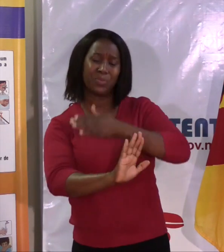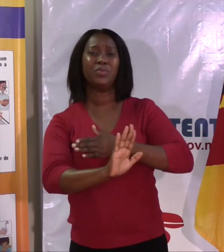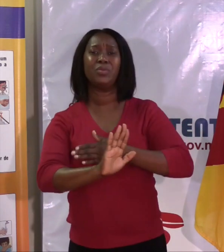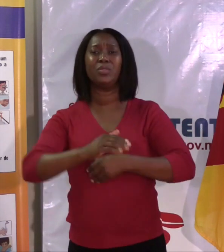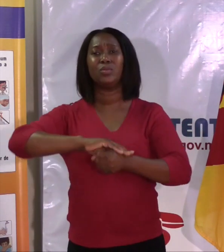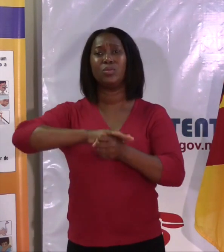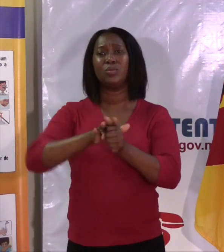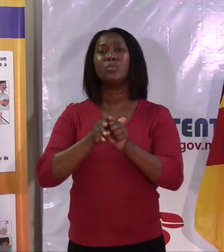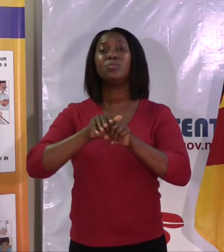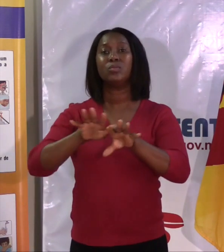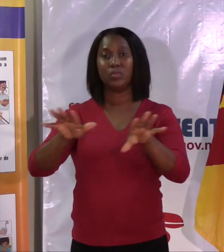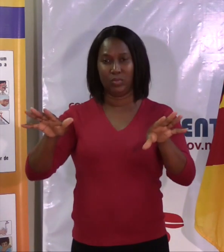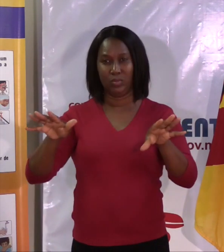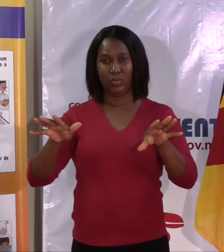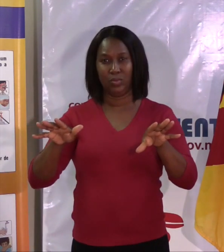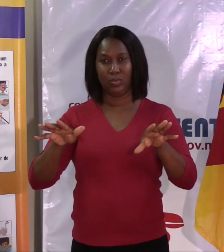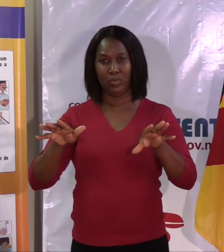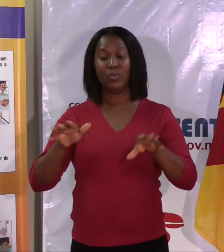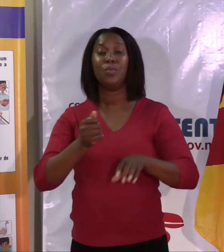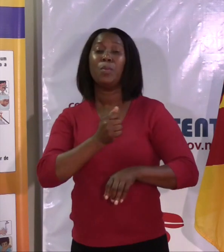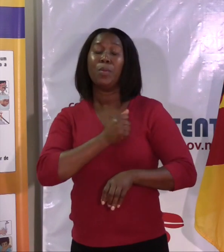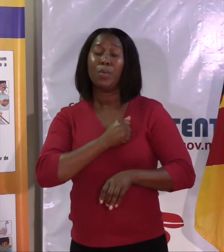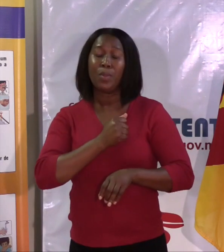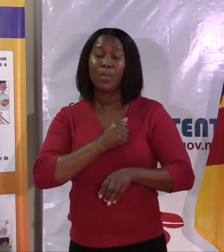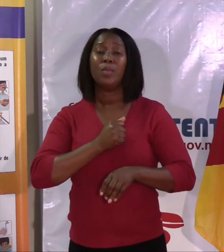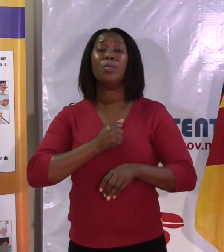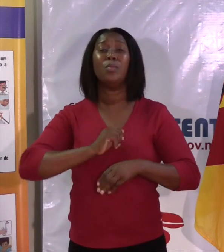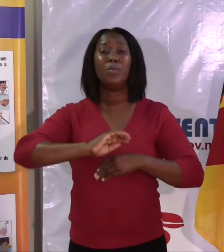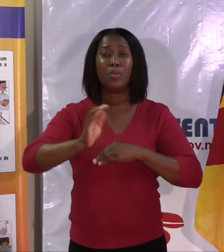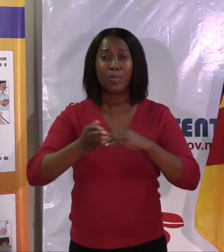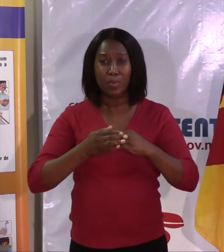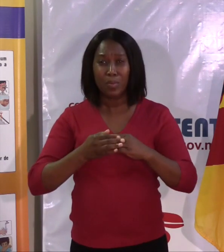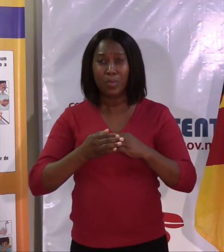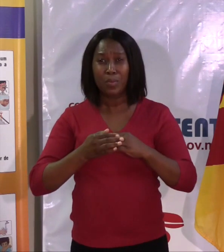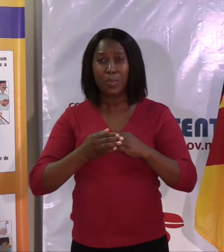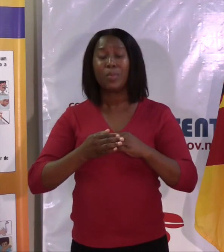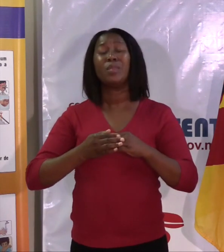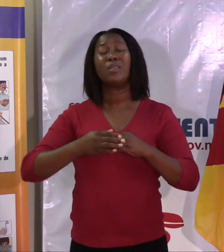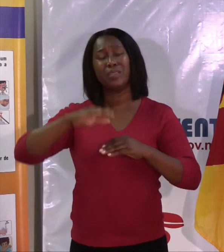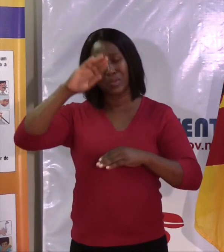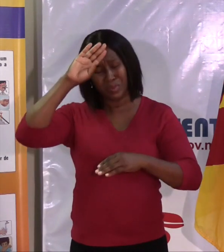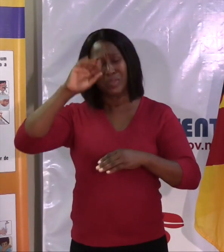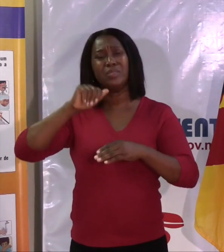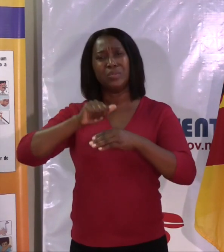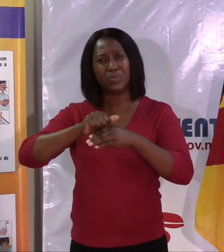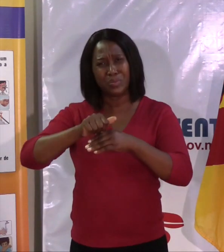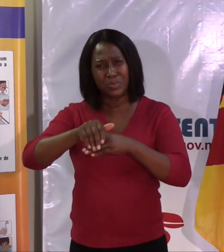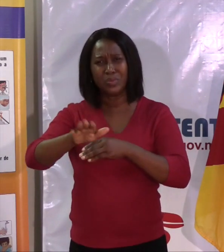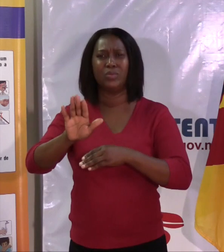-19. Queremos sublinhar que o triunfo sobre esta doença reside na prevenção